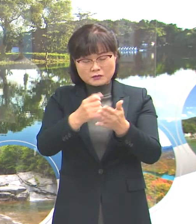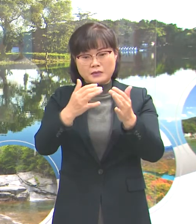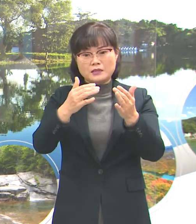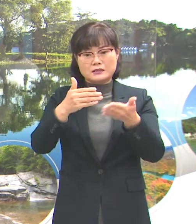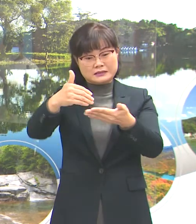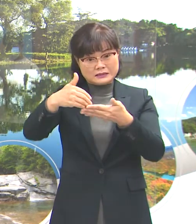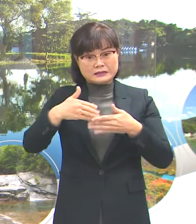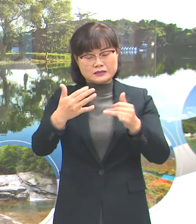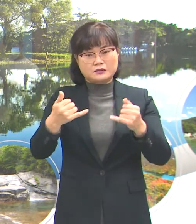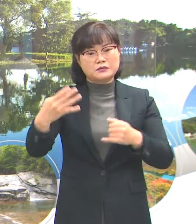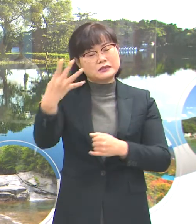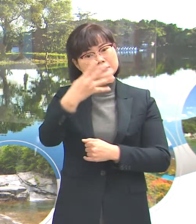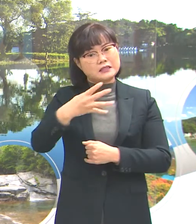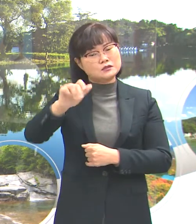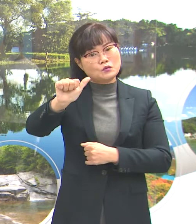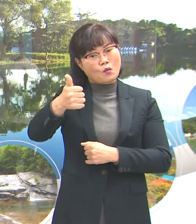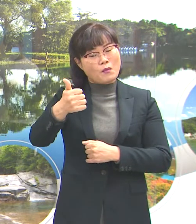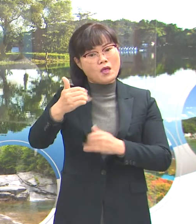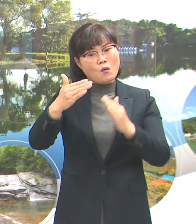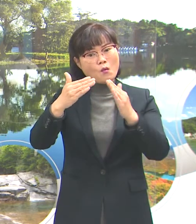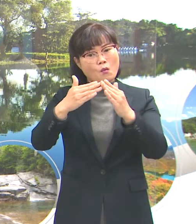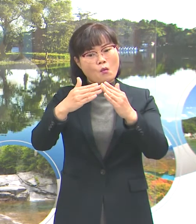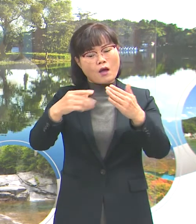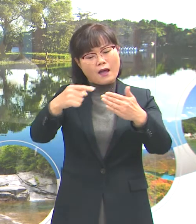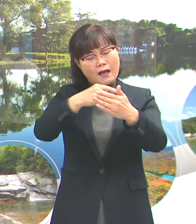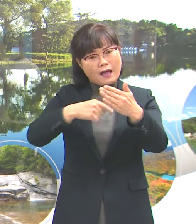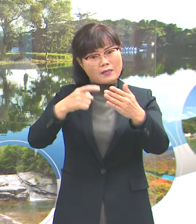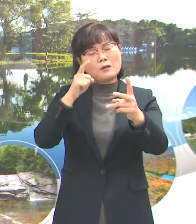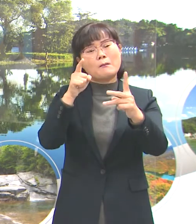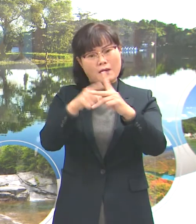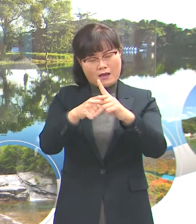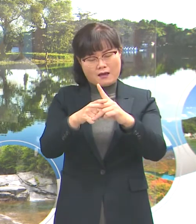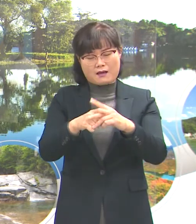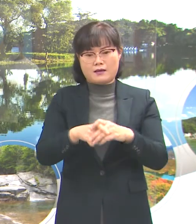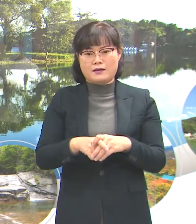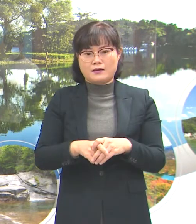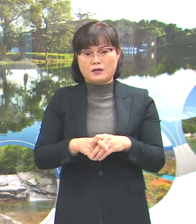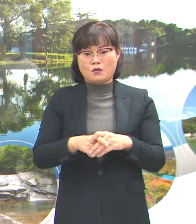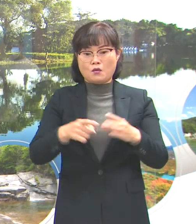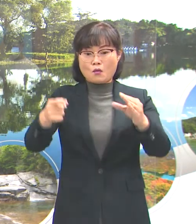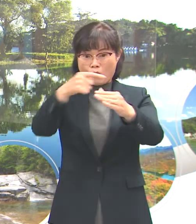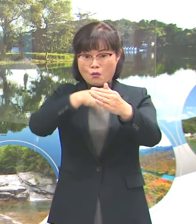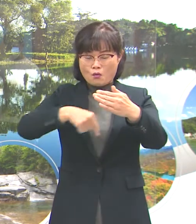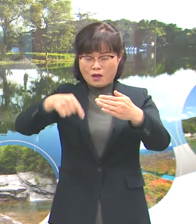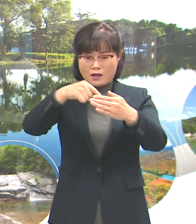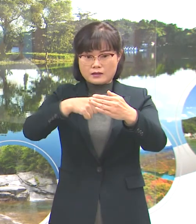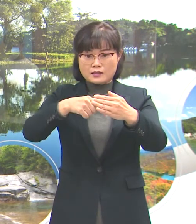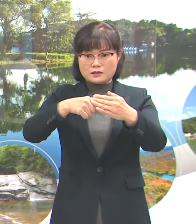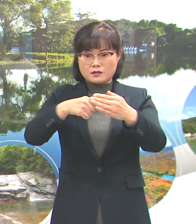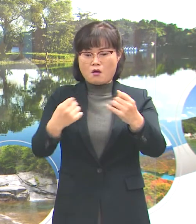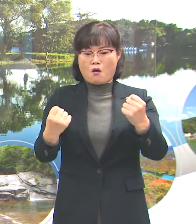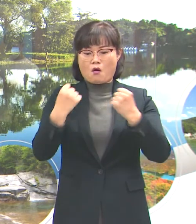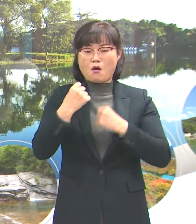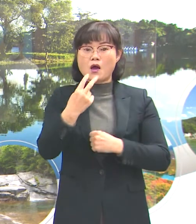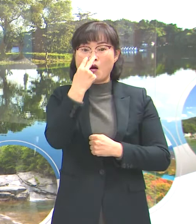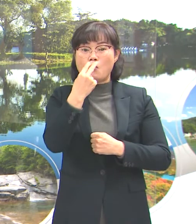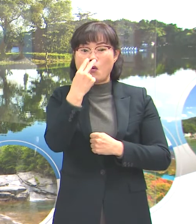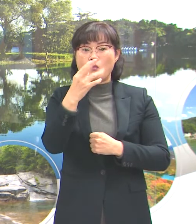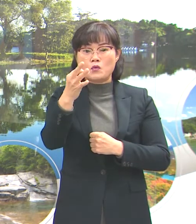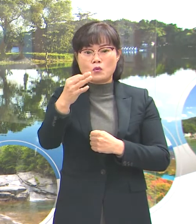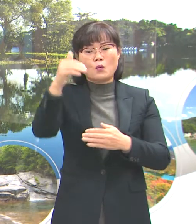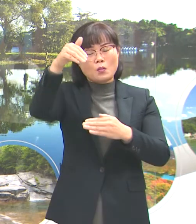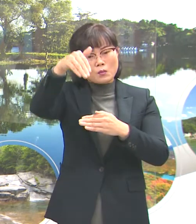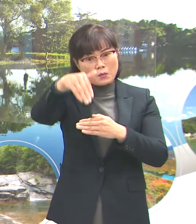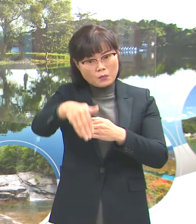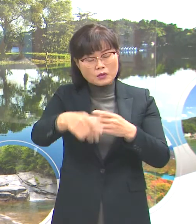,500여 세대 내외로 파악되고 있으며 그중 건강보험료가 낮은